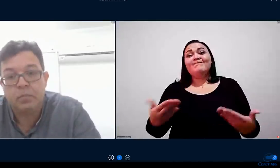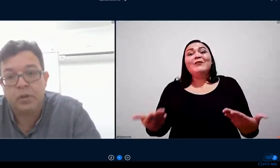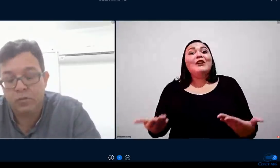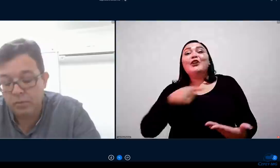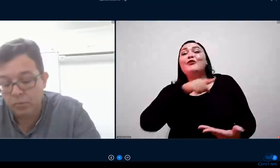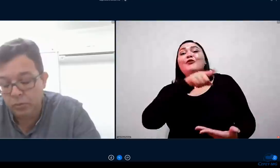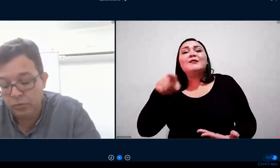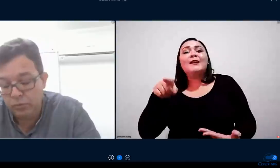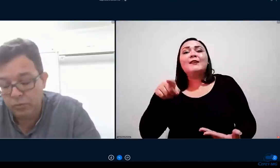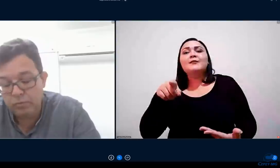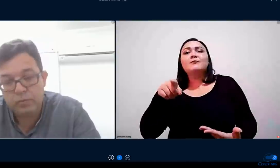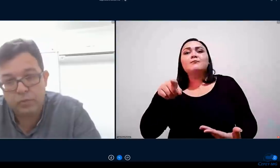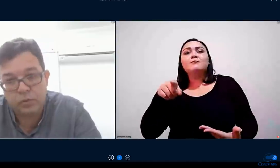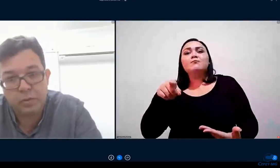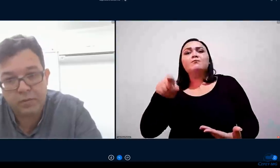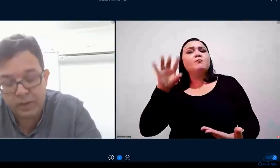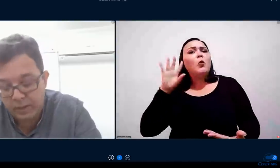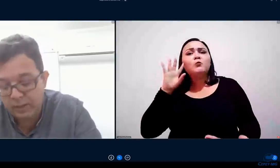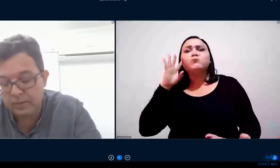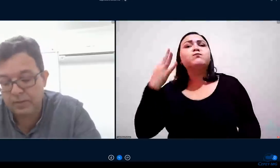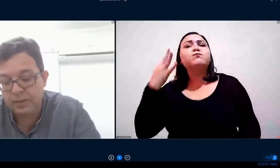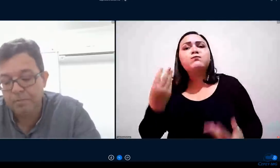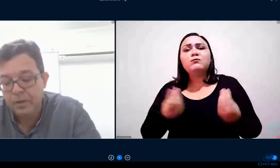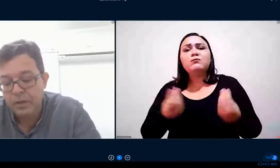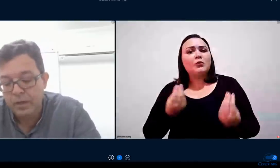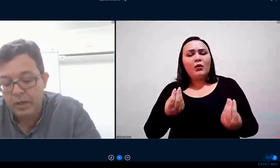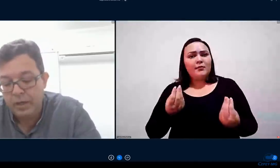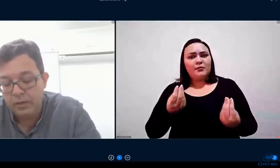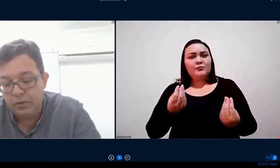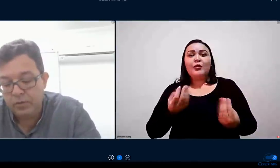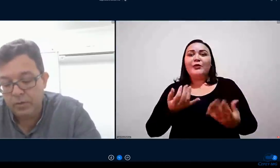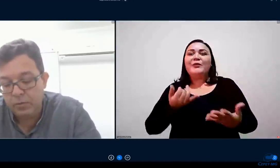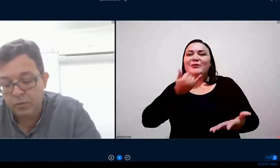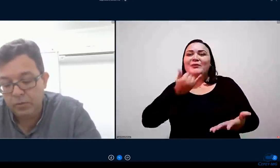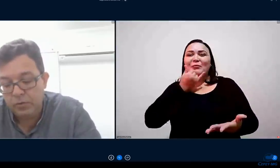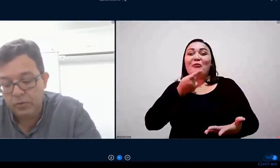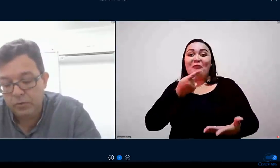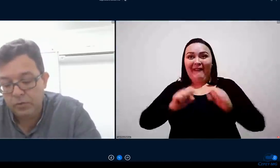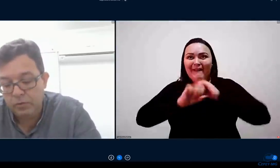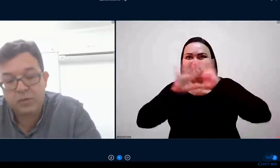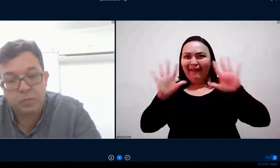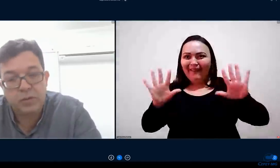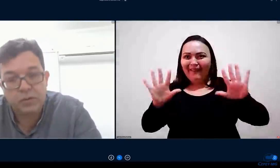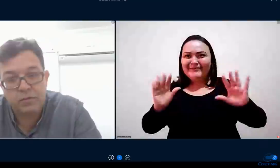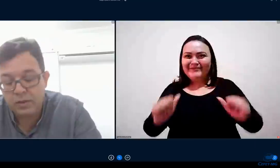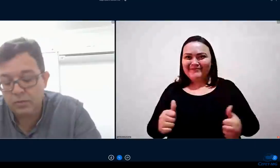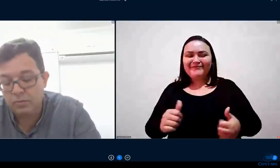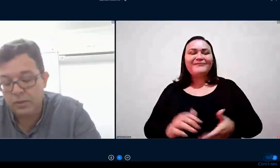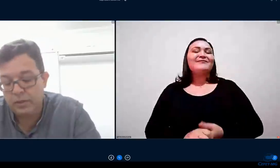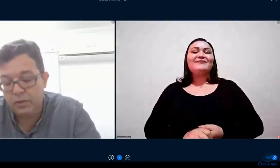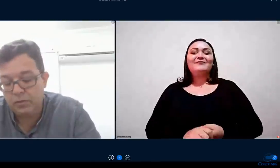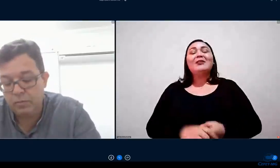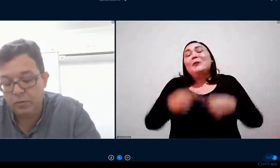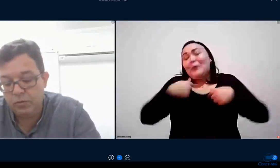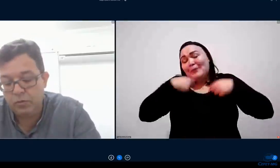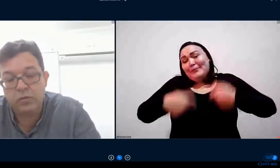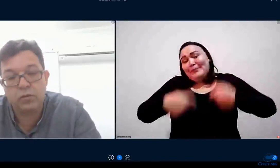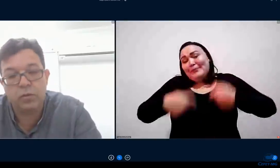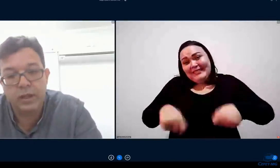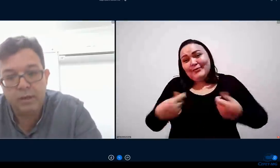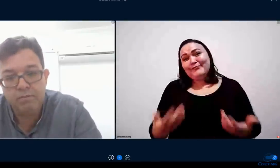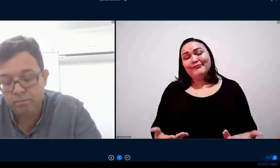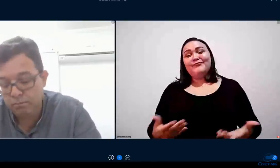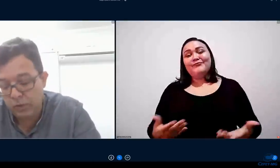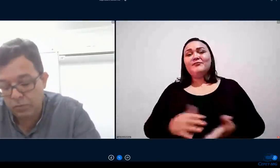nós vamos desculpa a franqueza tá nós vamos mas eu preciso ser franco nós vamos